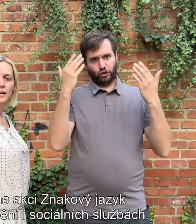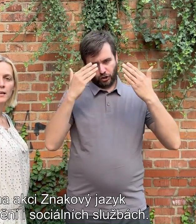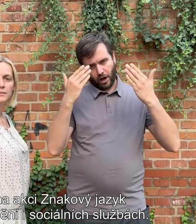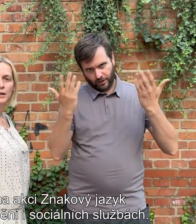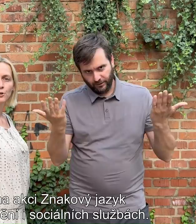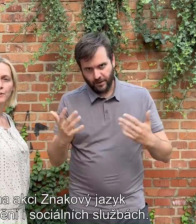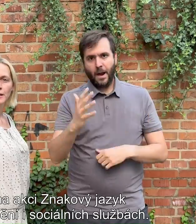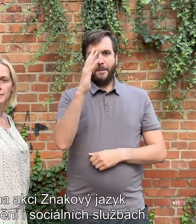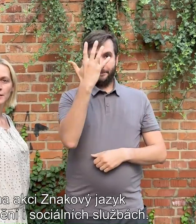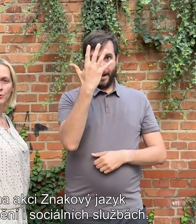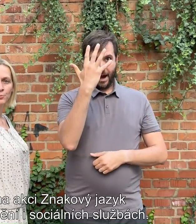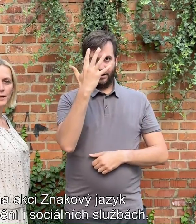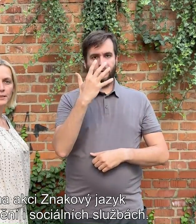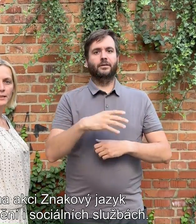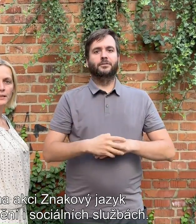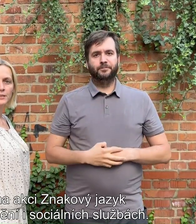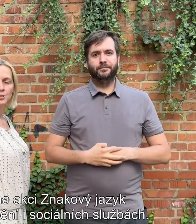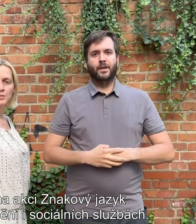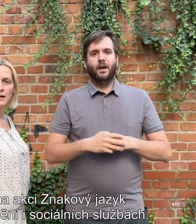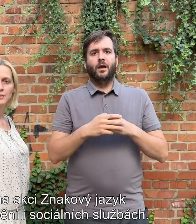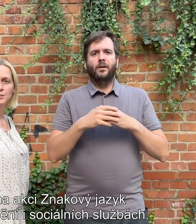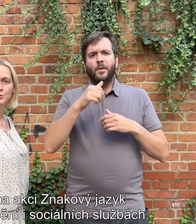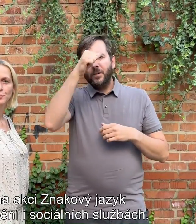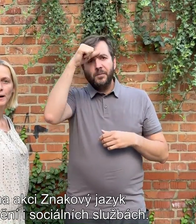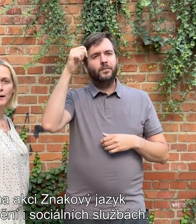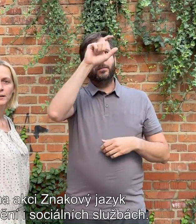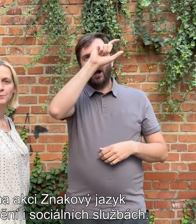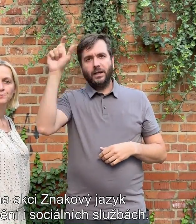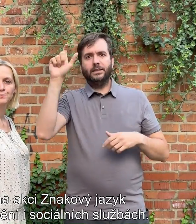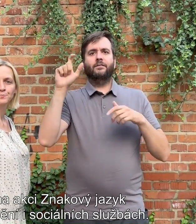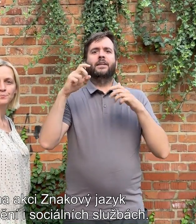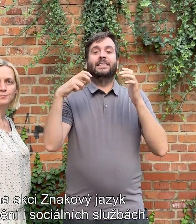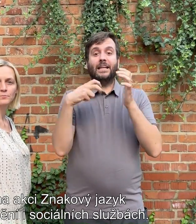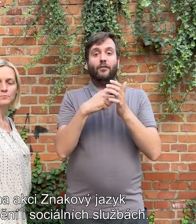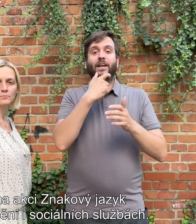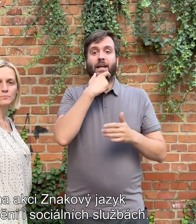Znakový jazyk v uměních i sociálních službách.